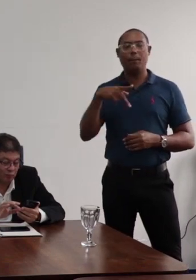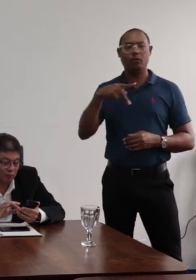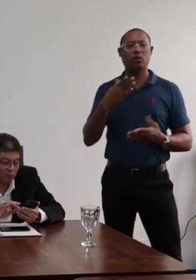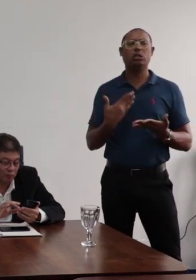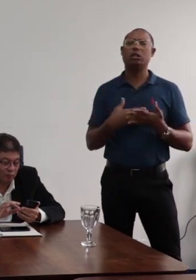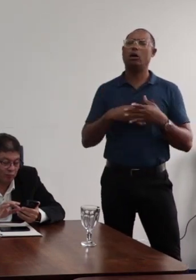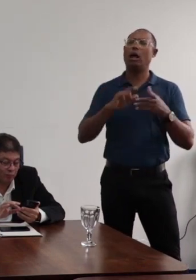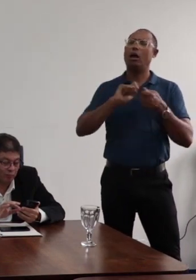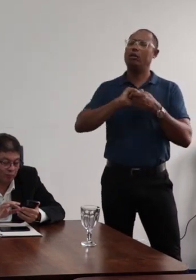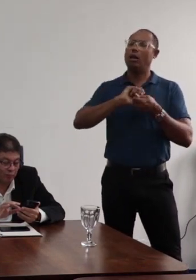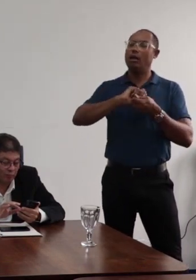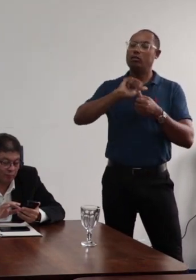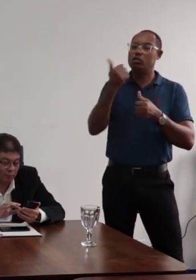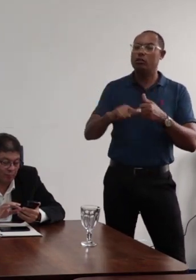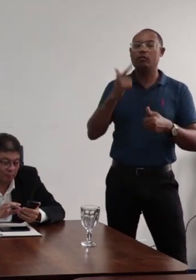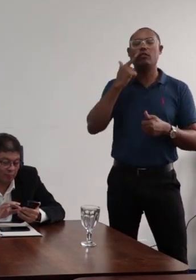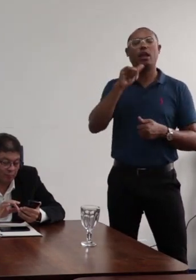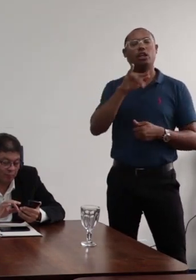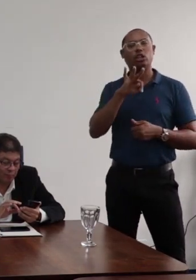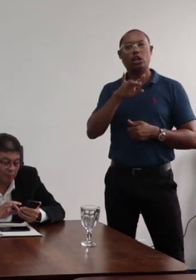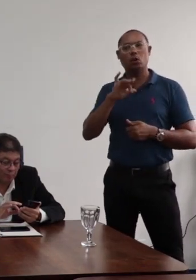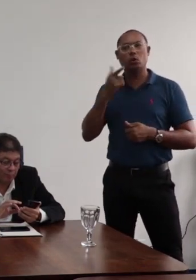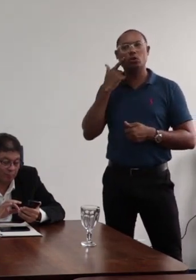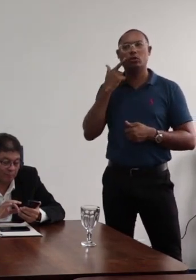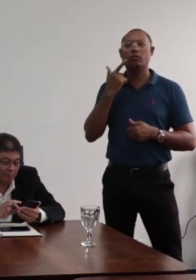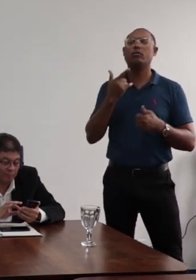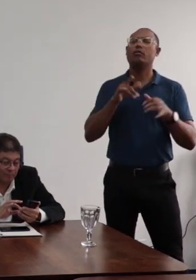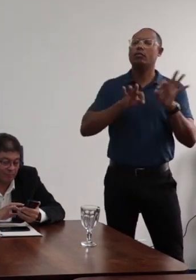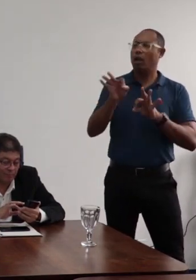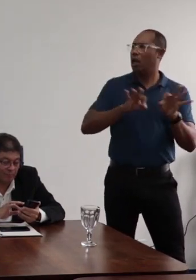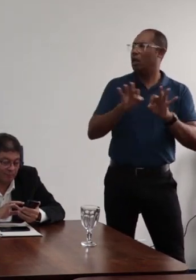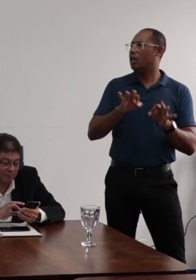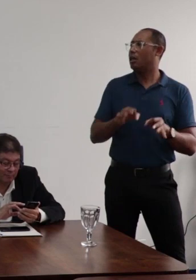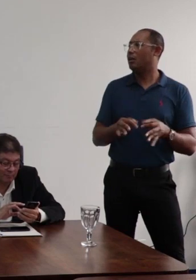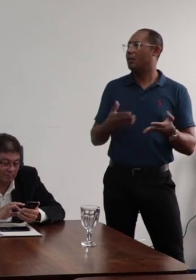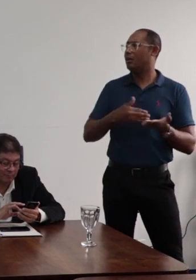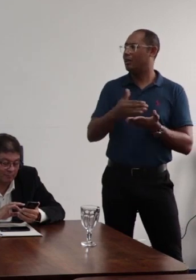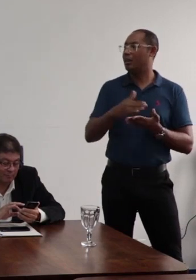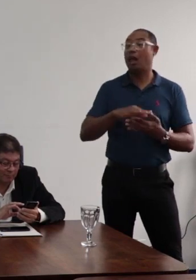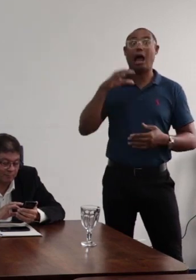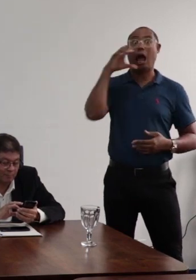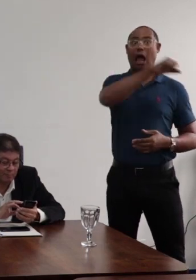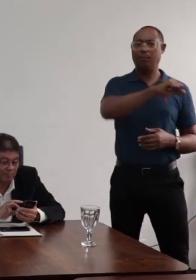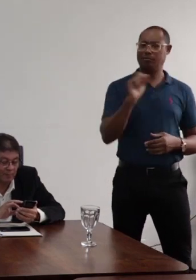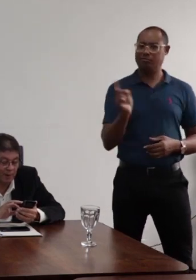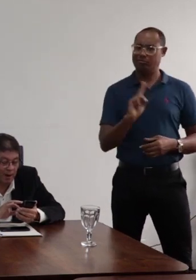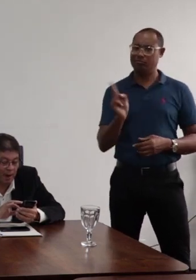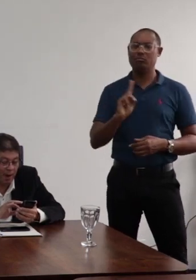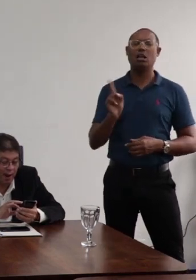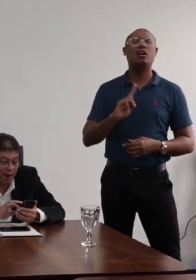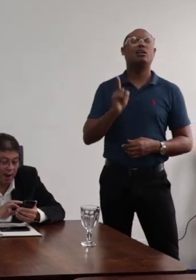mais adequado seria a revisão do estatuto, da estatua, e isso não vai ser feito com tanta rapidez.